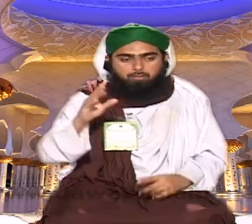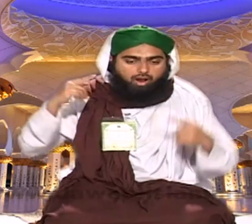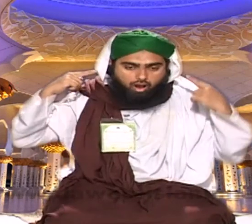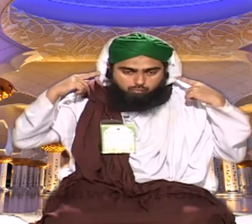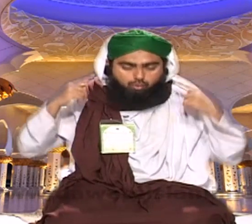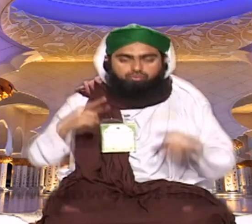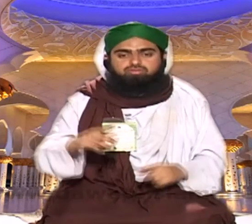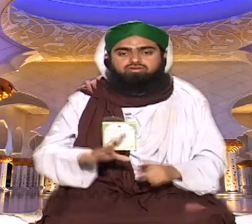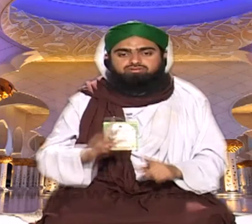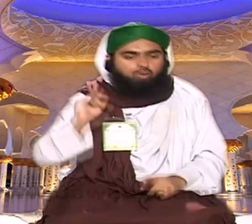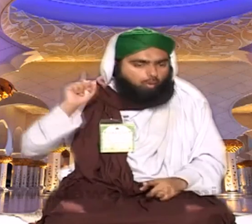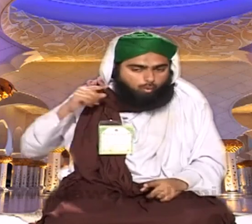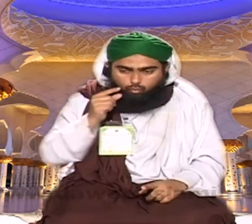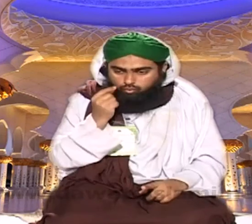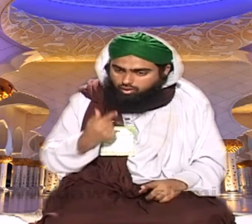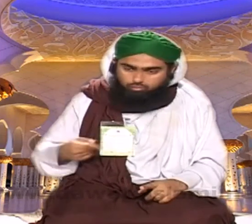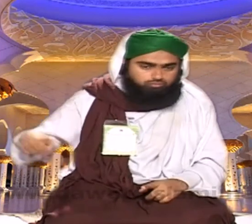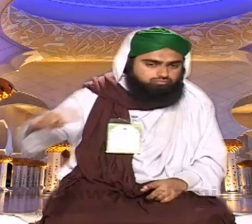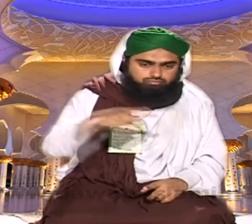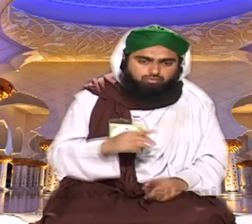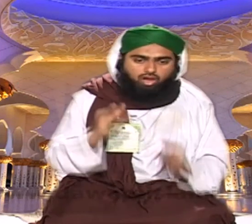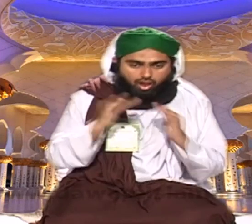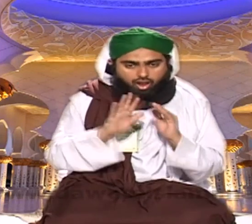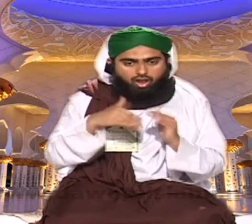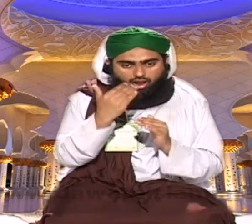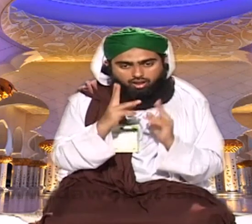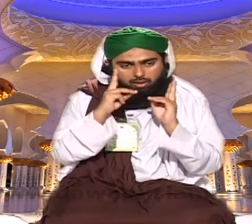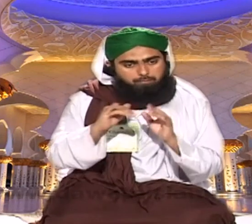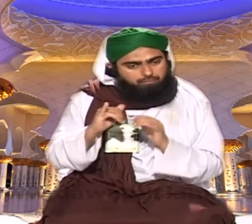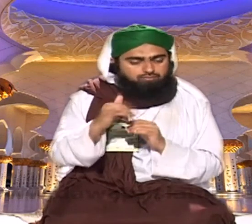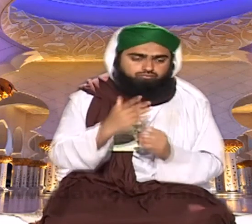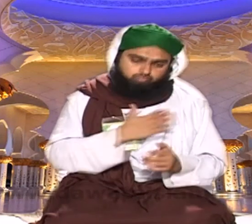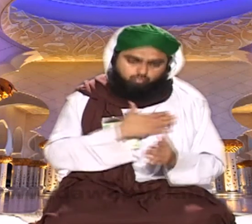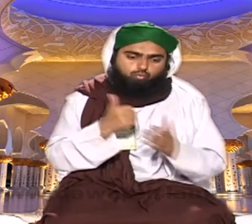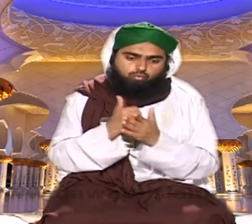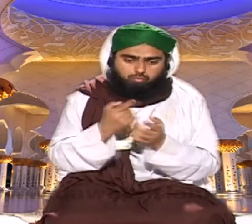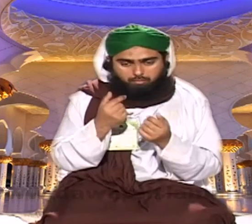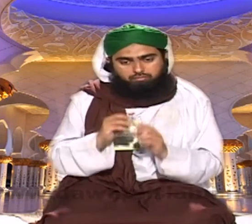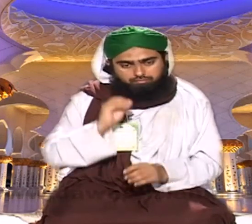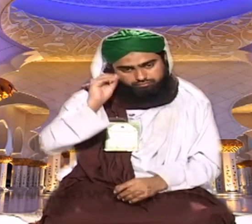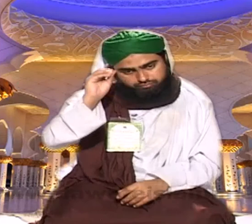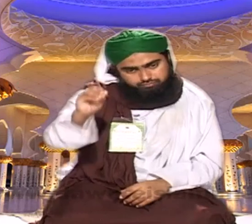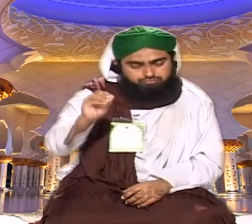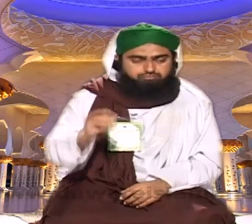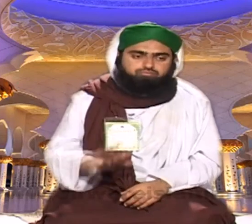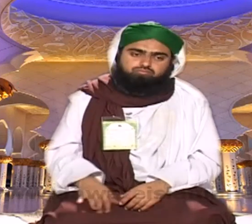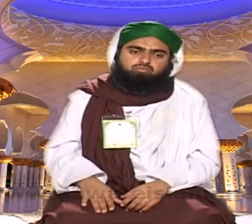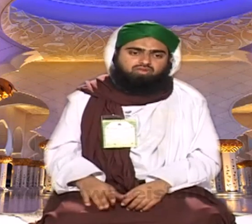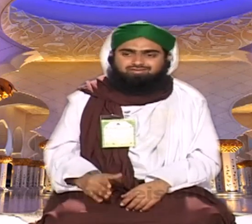تو بیسے ہی مسجد کے آئیمہ اور خدام اور جو بچارے موزن ہوتے ہیں ان کی اگر آپ کے ملے میں ہیں تو